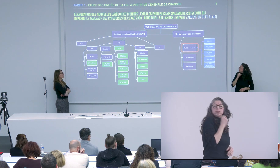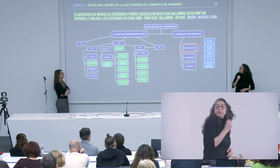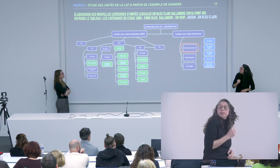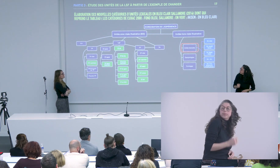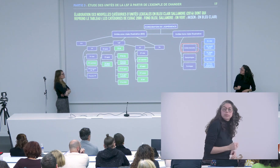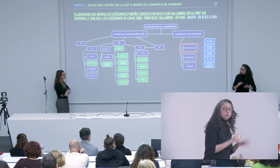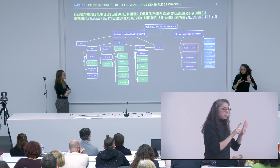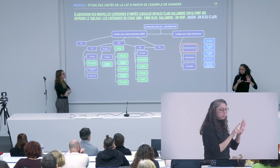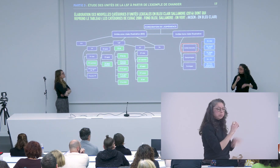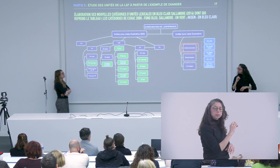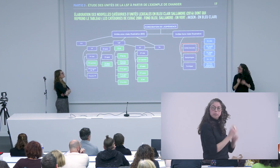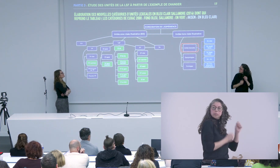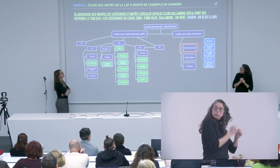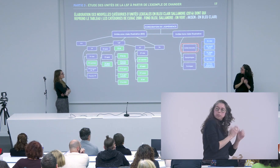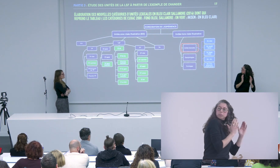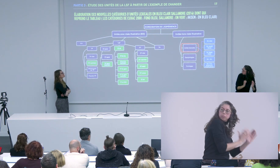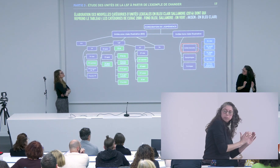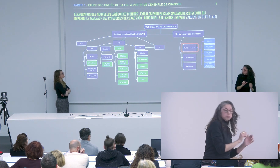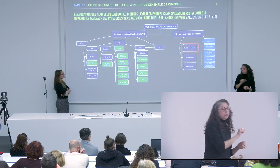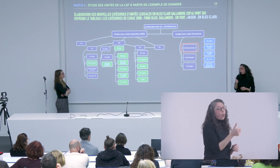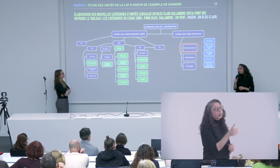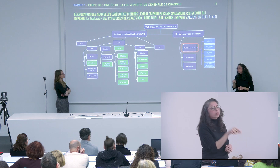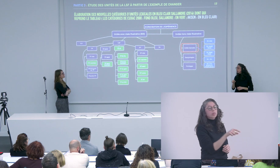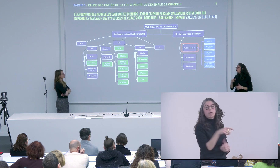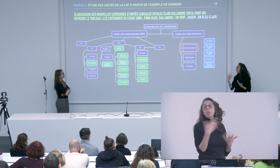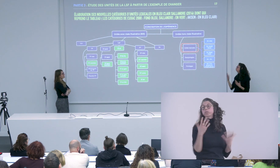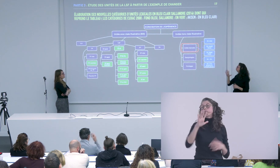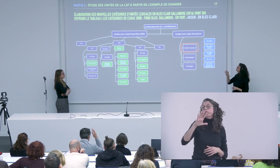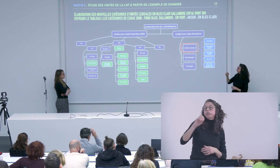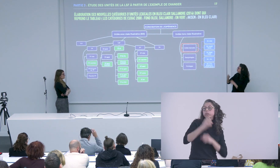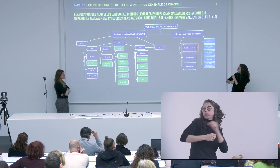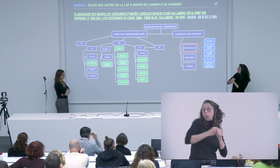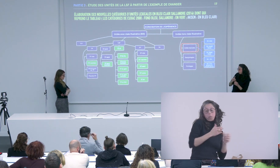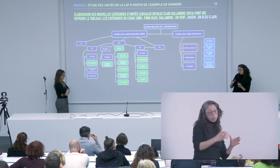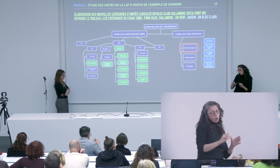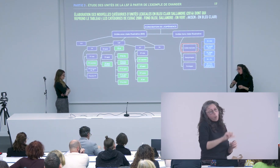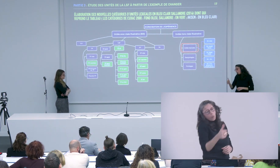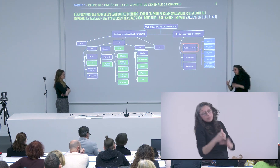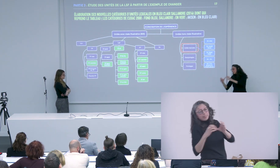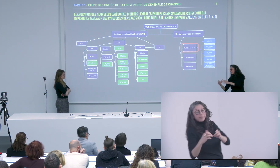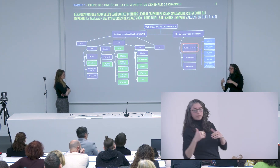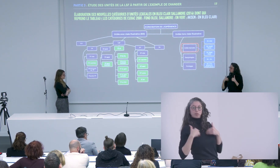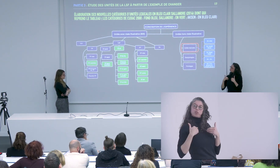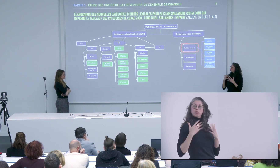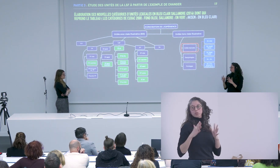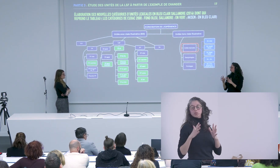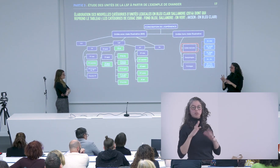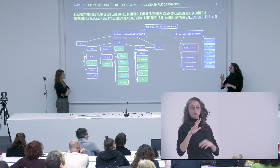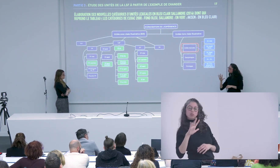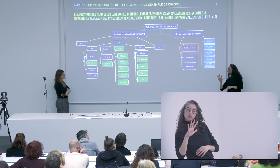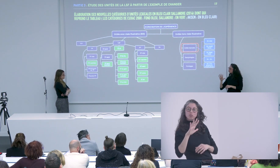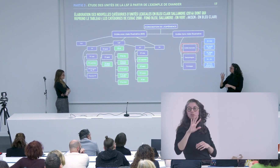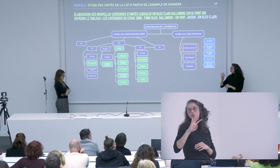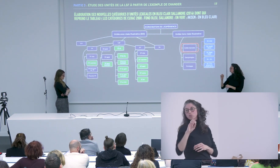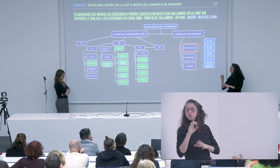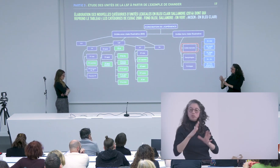âges par exemple des vieux de 70 ans par exemple voilà des groupes un peu